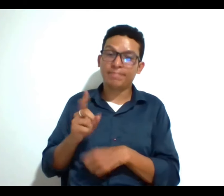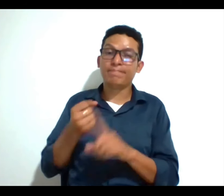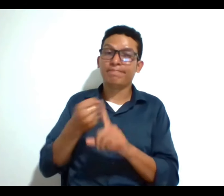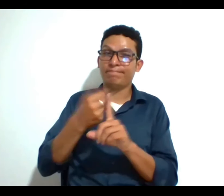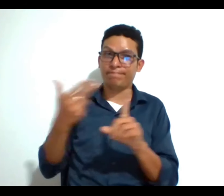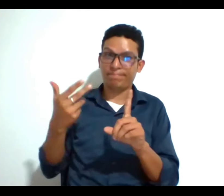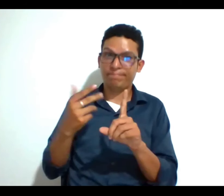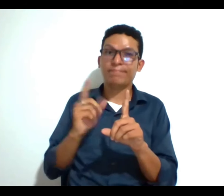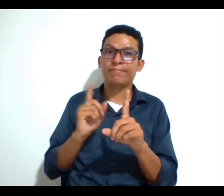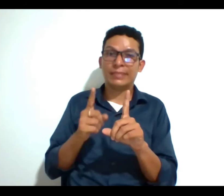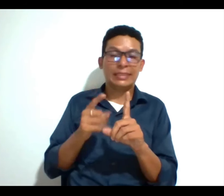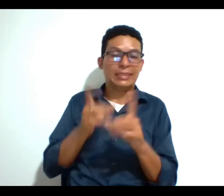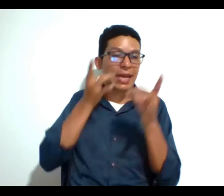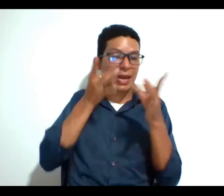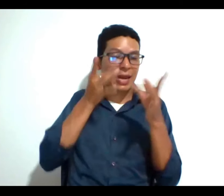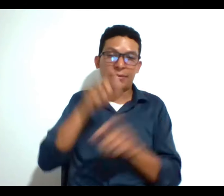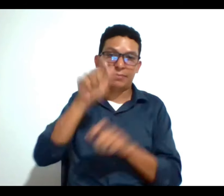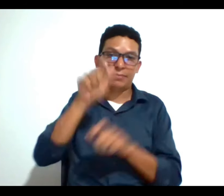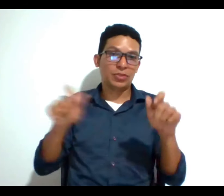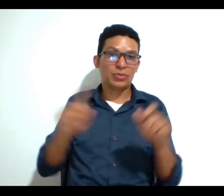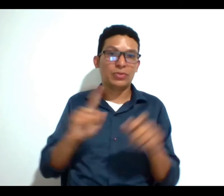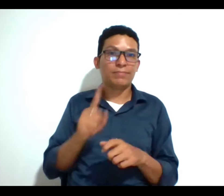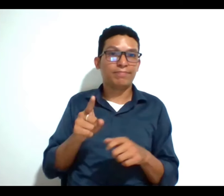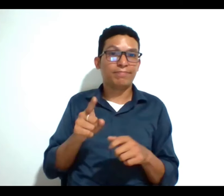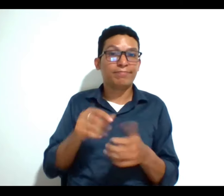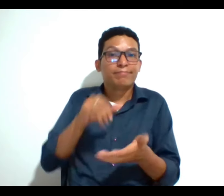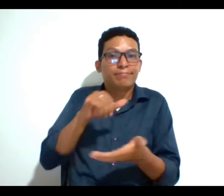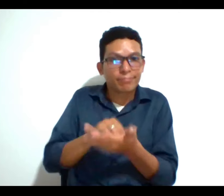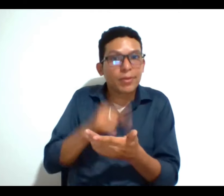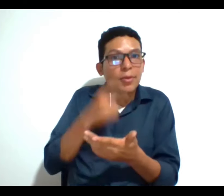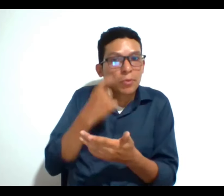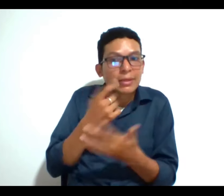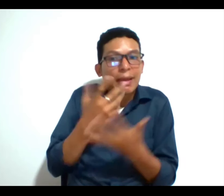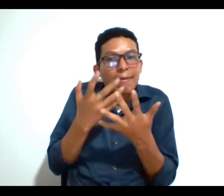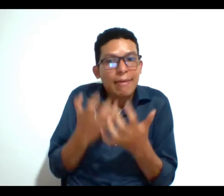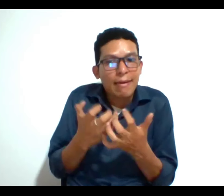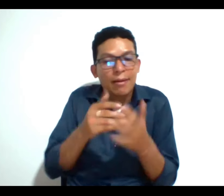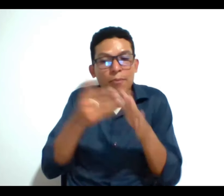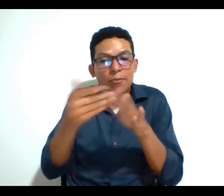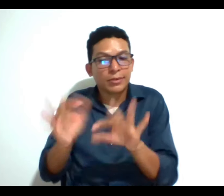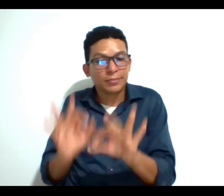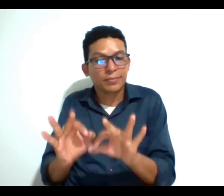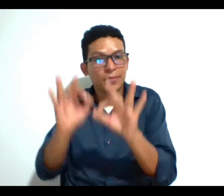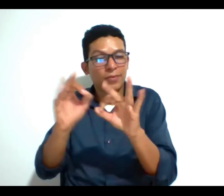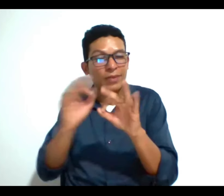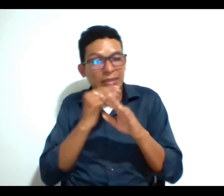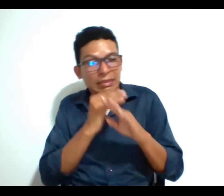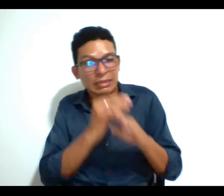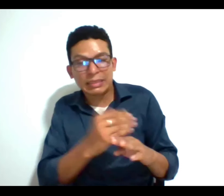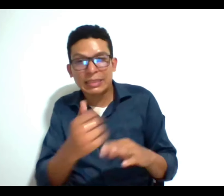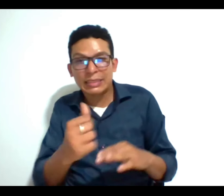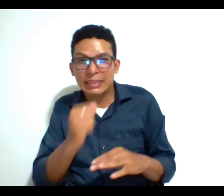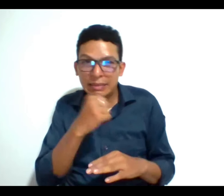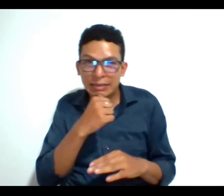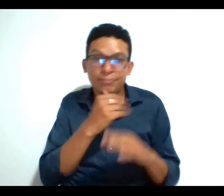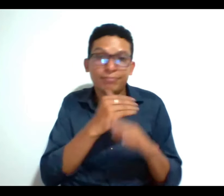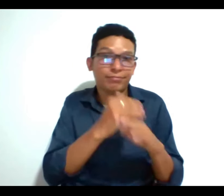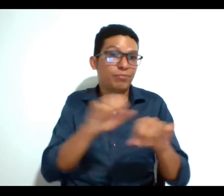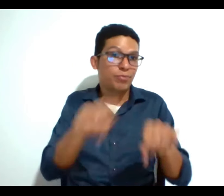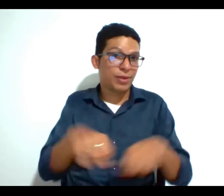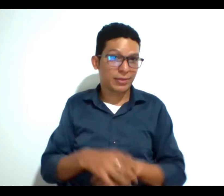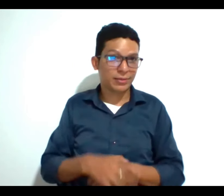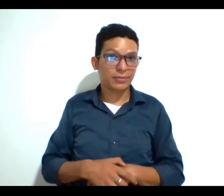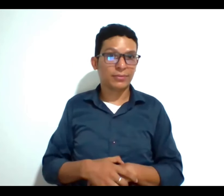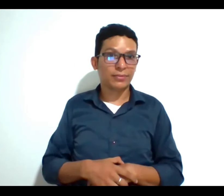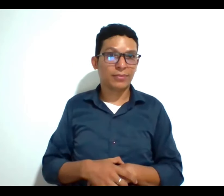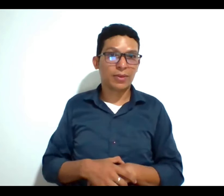terrible para las personas que justo buscan morir con dignidad y evitar sufrimiento que es evitable entonces estas